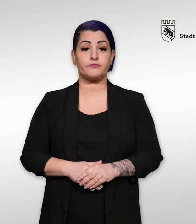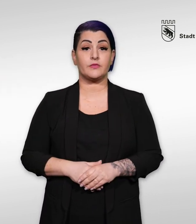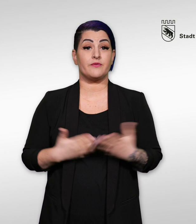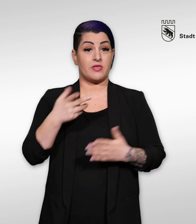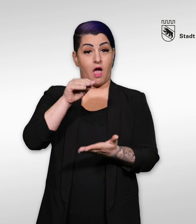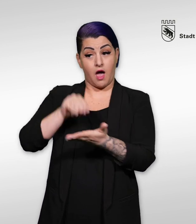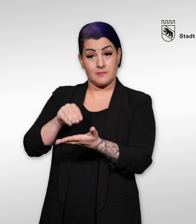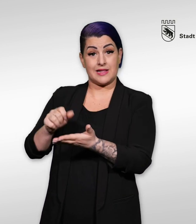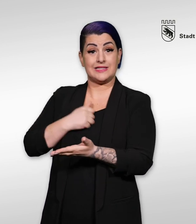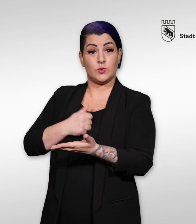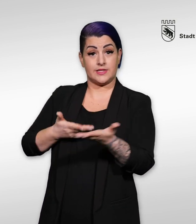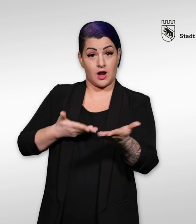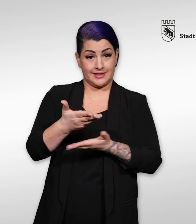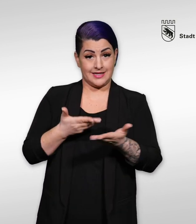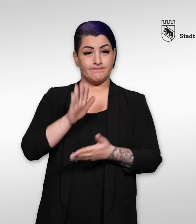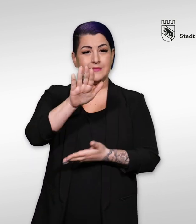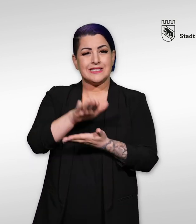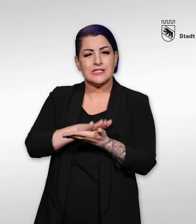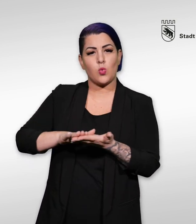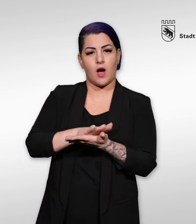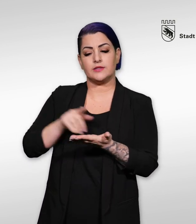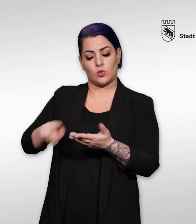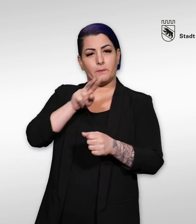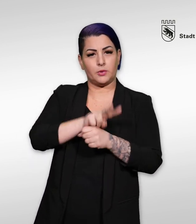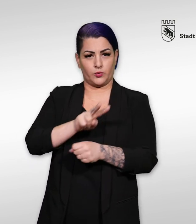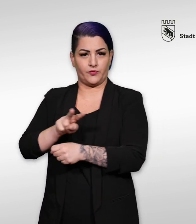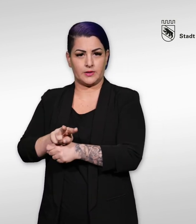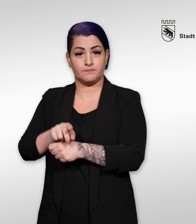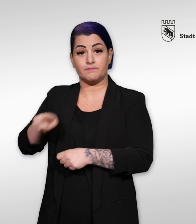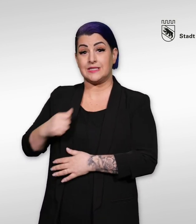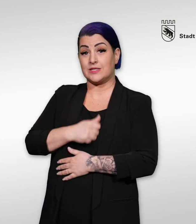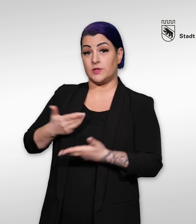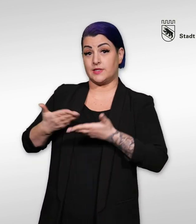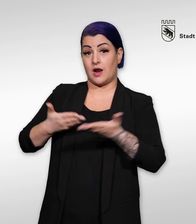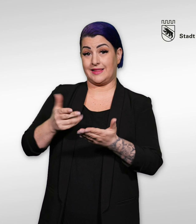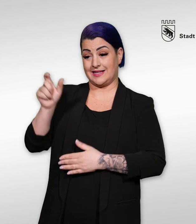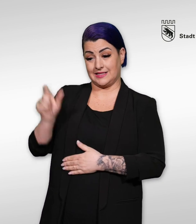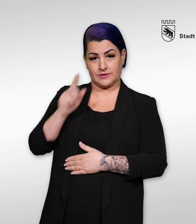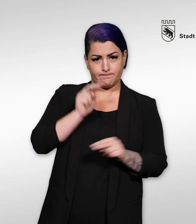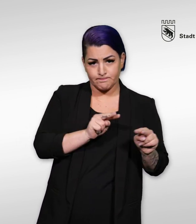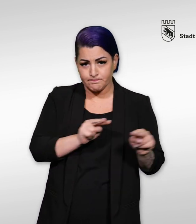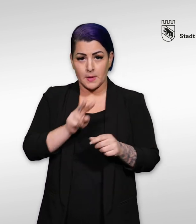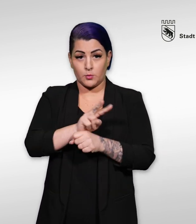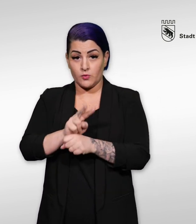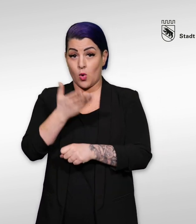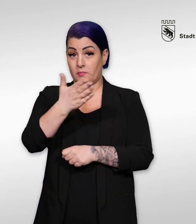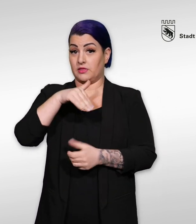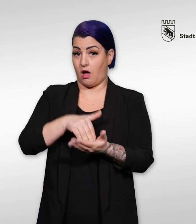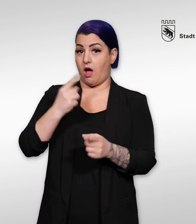Wenn Sie sich beim Sozialdienst anmelden, wird Ihre Situation geprüft. Der Sozialdienst stellt fest, ob ein Anspruch auf Sozialhilfe